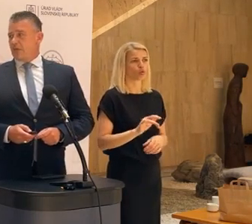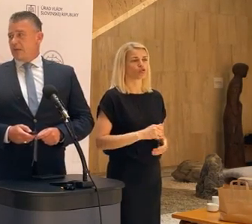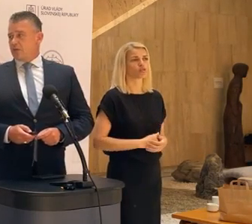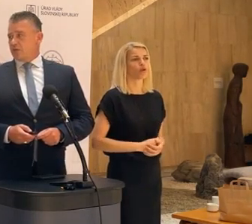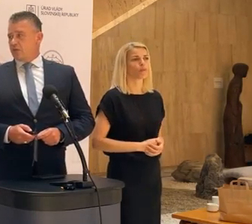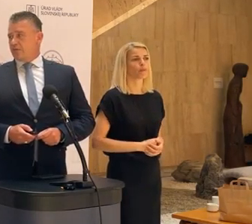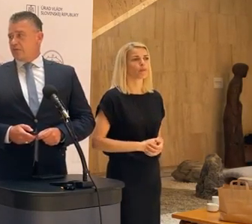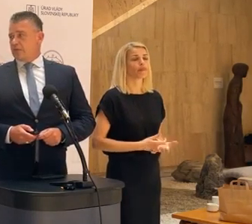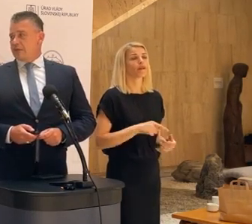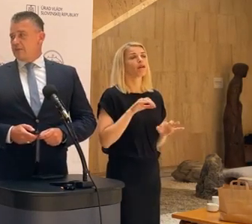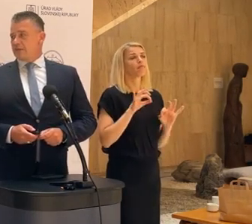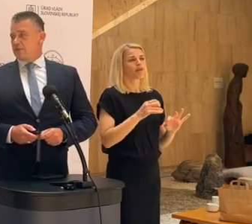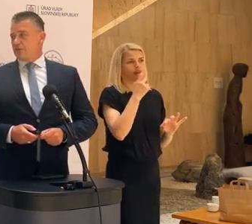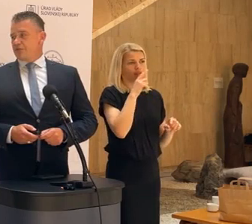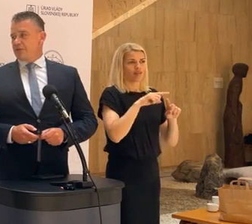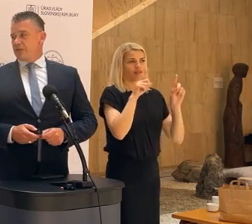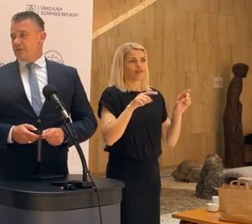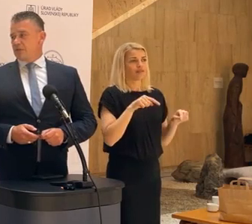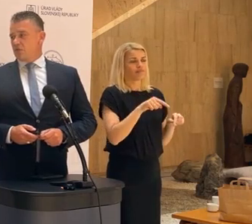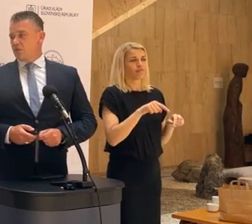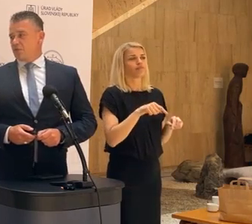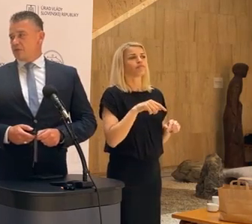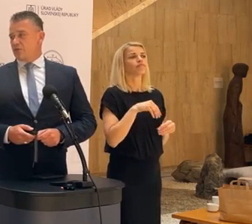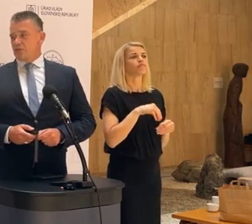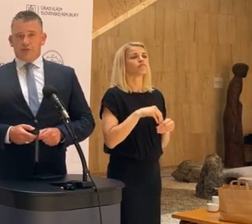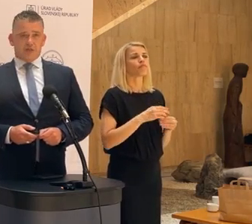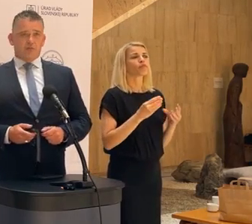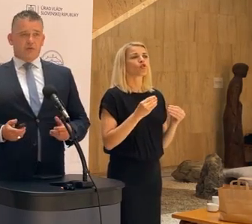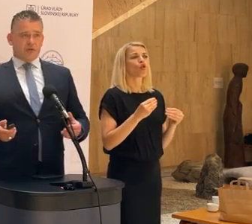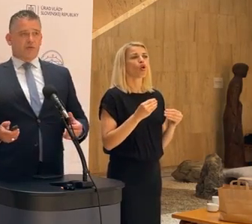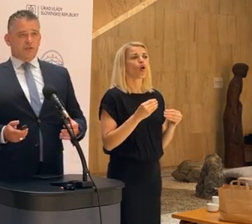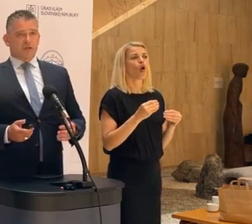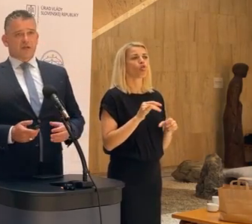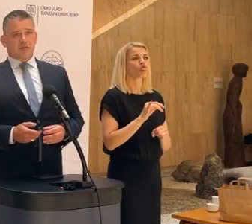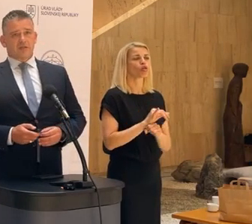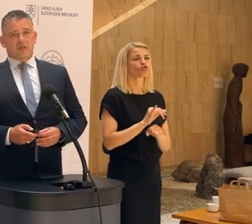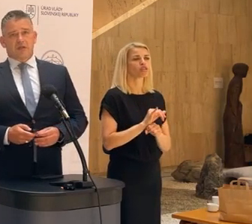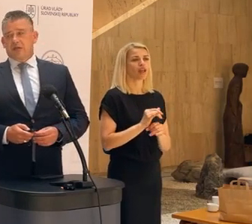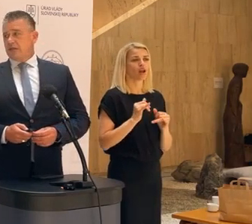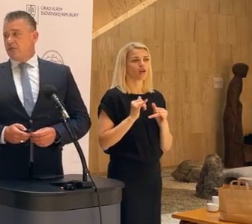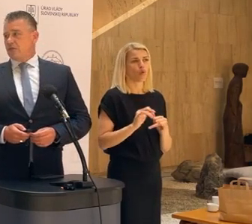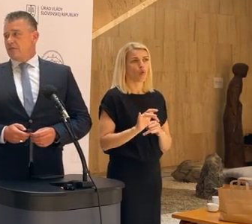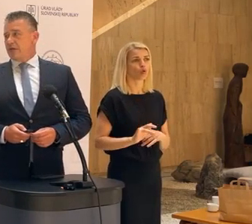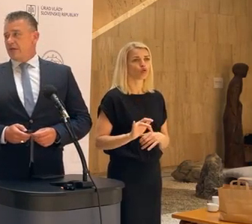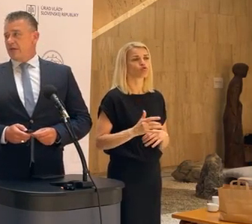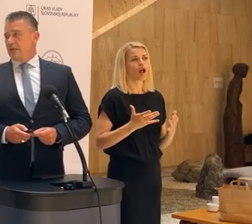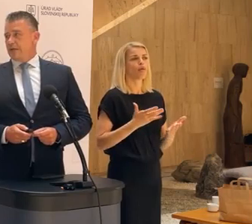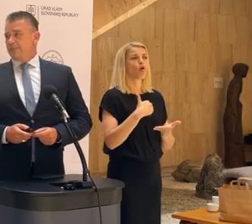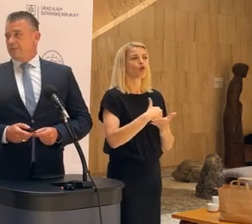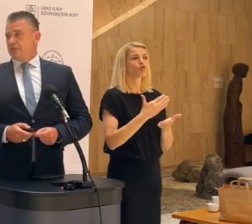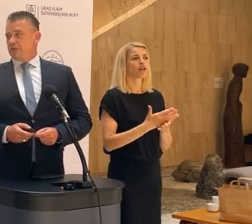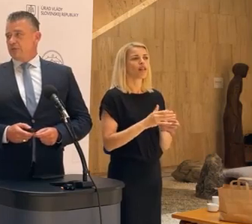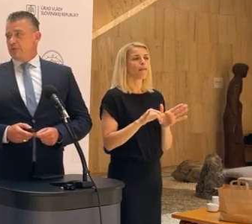Na tomto slajde máte možnosť vidieť, koľko dočasných útočistí alebo rozdelenie medzi jednotlivé